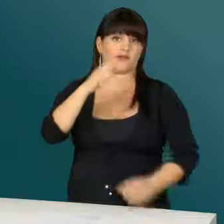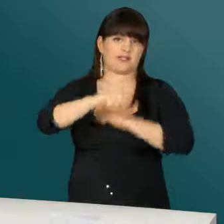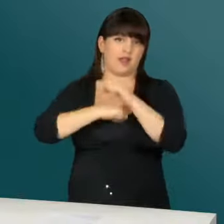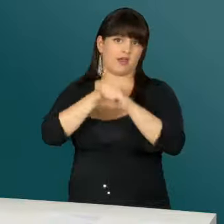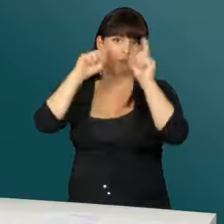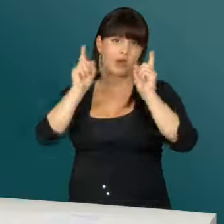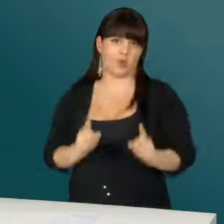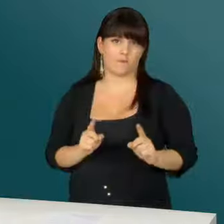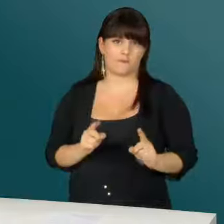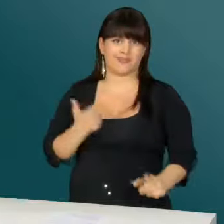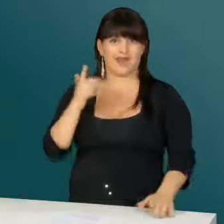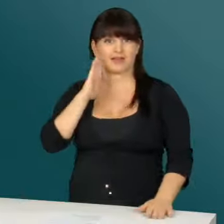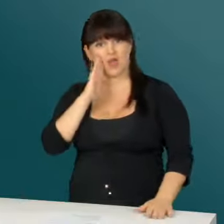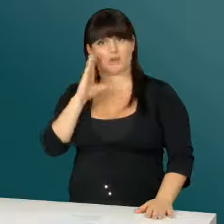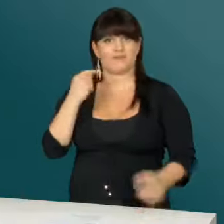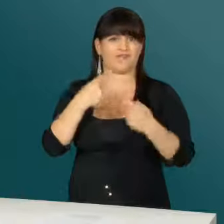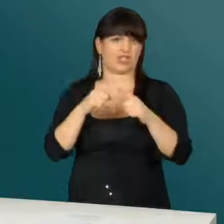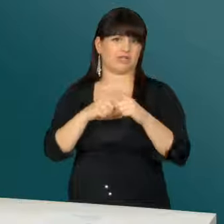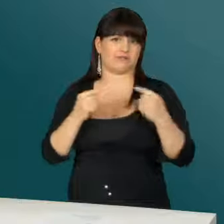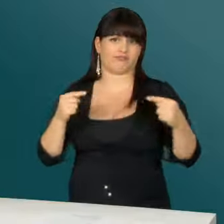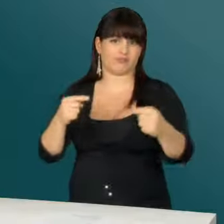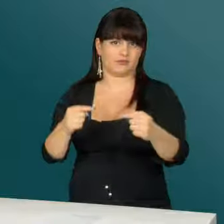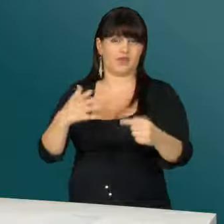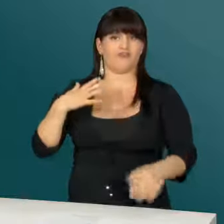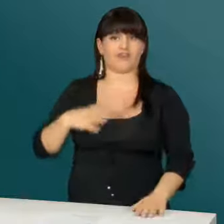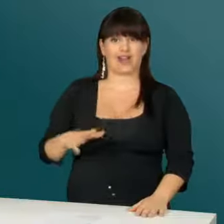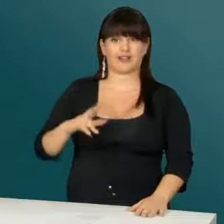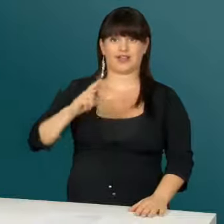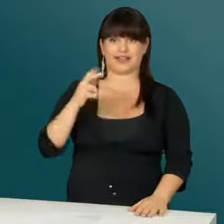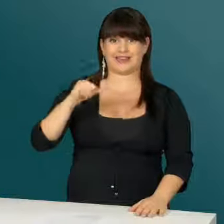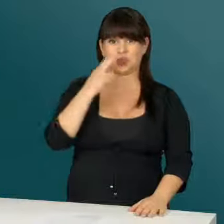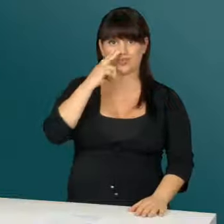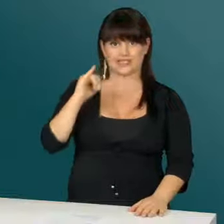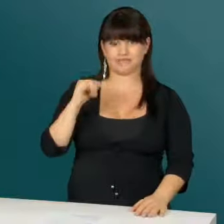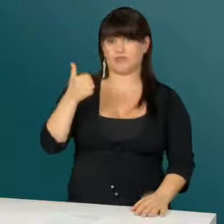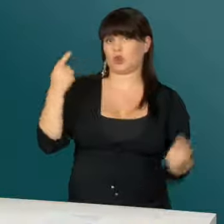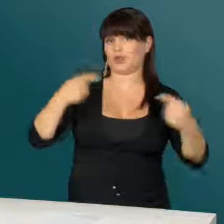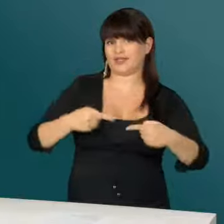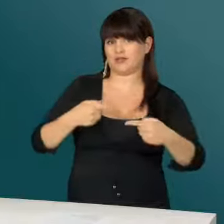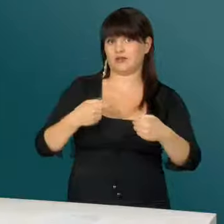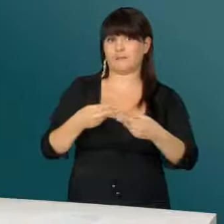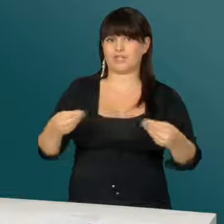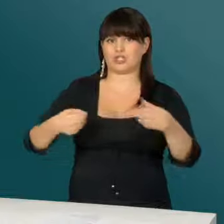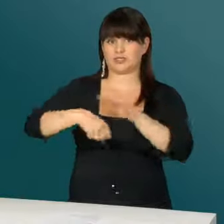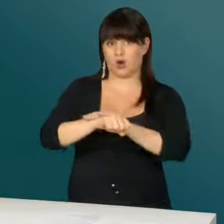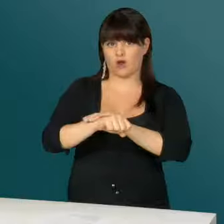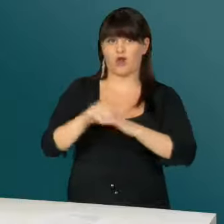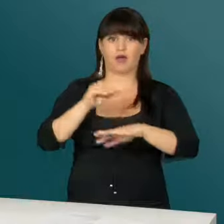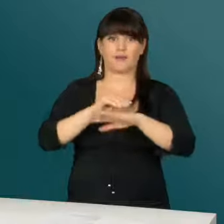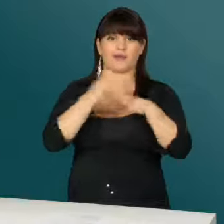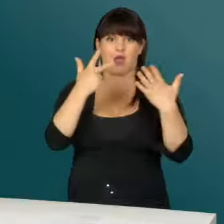-jähriges Jubiläum. Während zwei Tagen finden verschiedene Turniere statt. Am Freitag, 3. Juni, findet das Beach-Soccer-Turnier